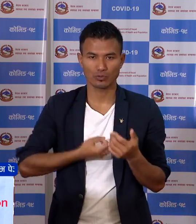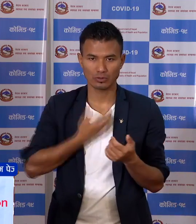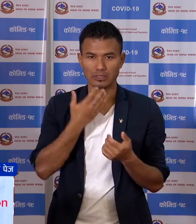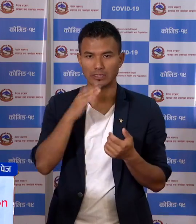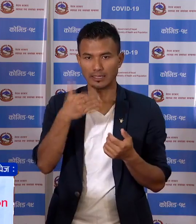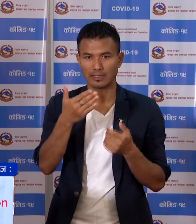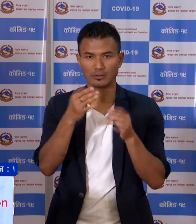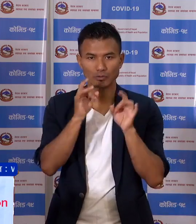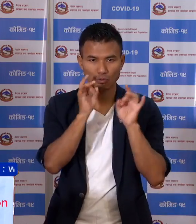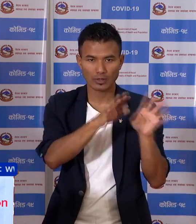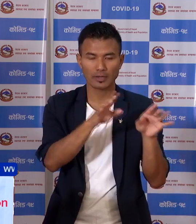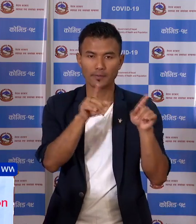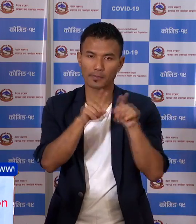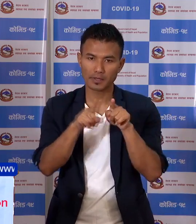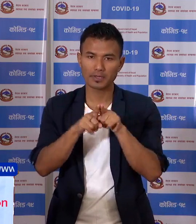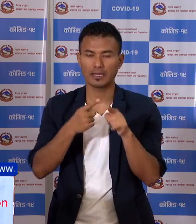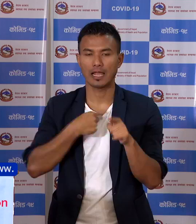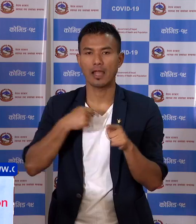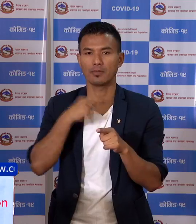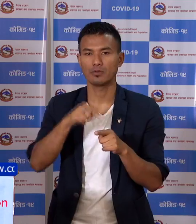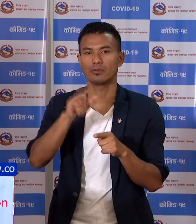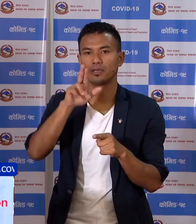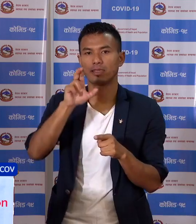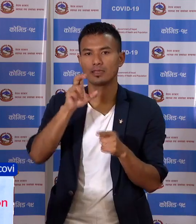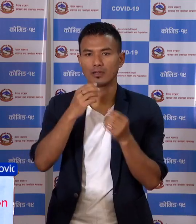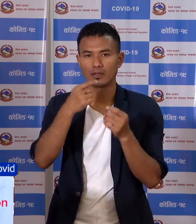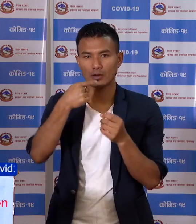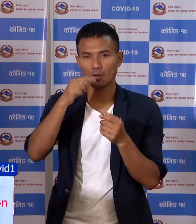खुशी लाई त्याक गर भायबनी हामियो इद को